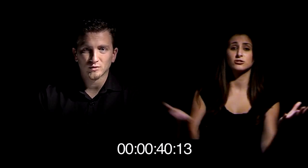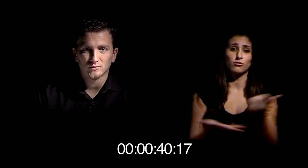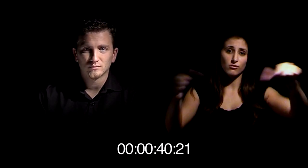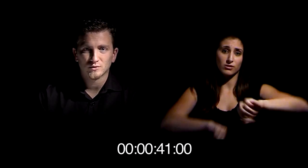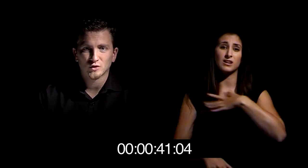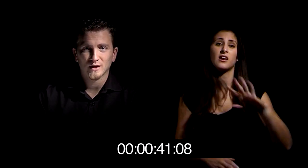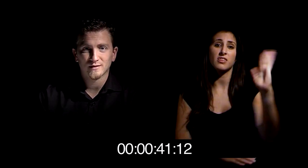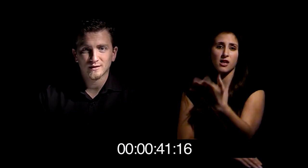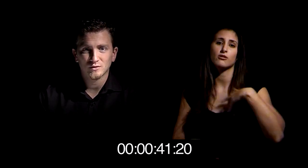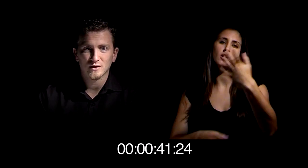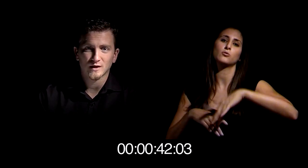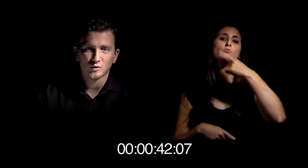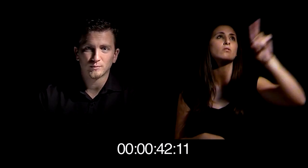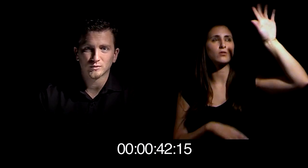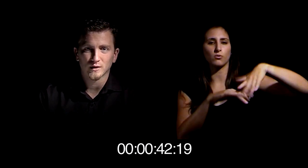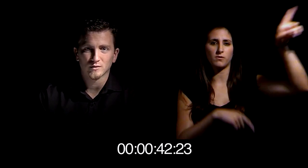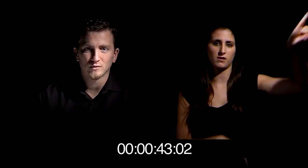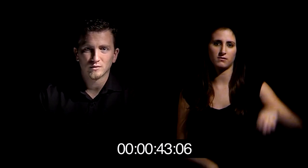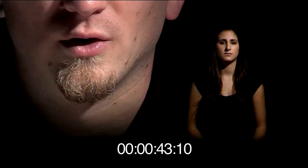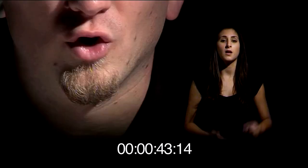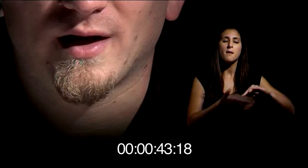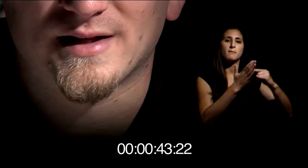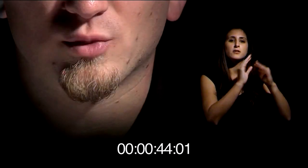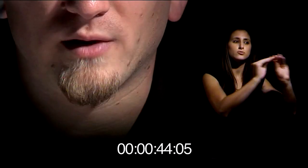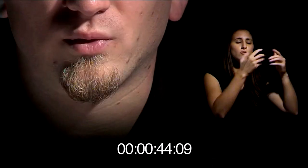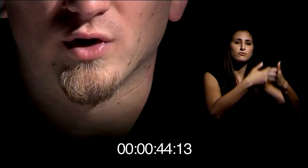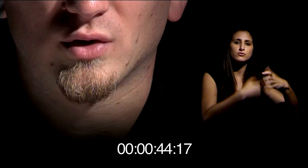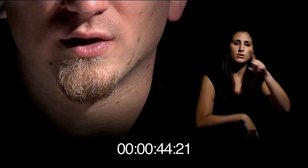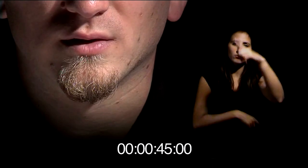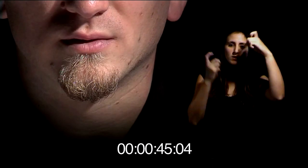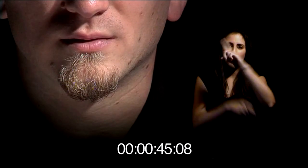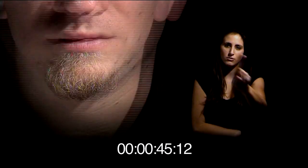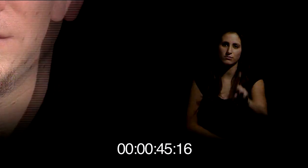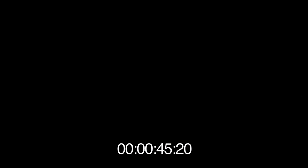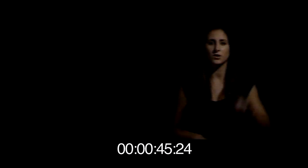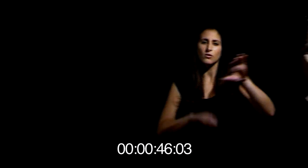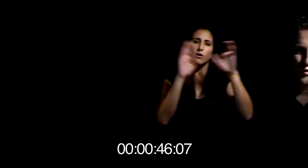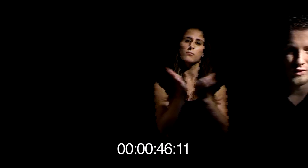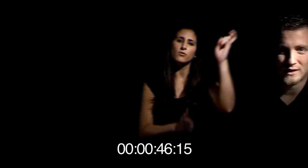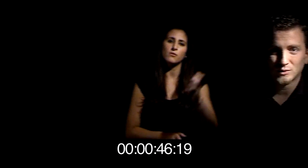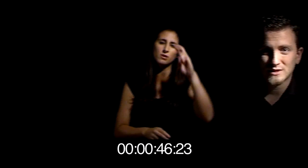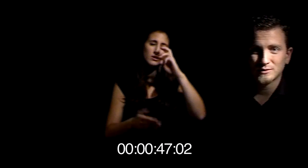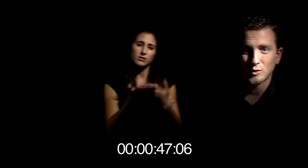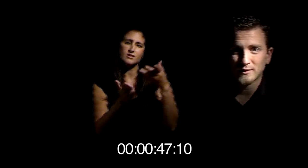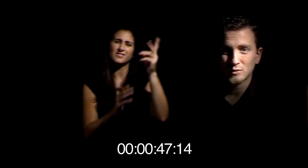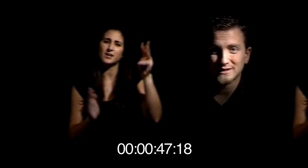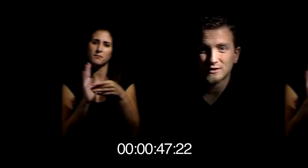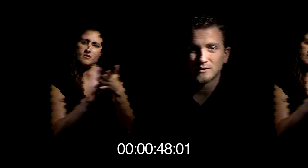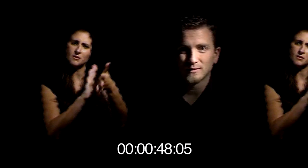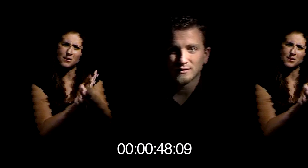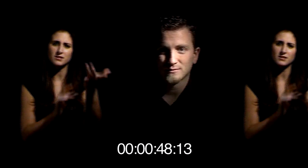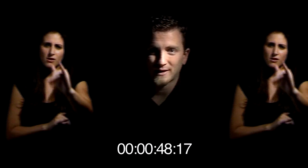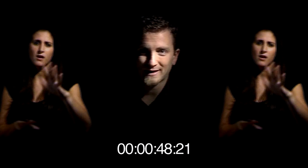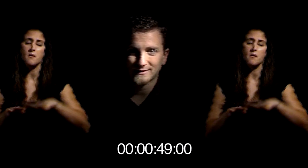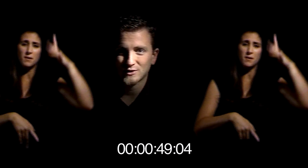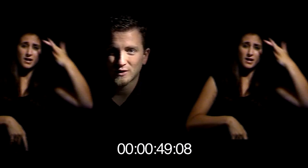estropeó todo. Solo quiere hacer daño y echar la culpa a tu creador. No dejes que su plan funcione contigo. Dios vino a este mundo. El Antiguo Testamento lo predijo más de 3